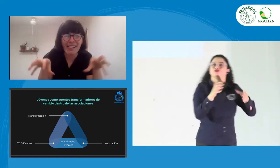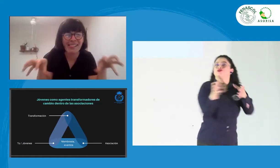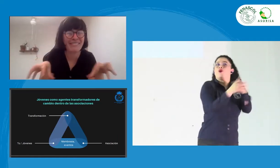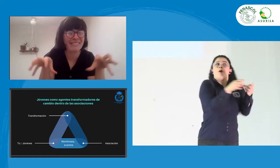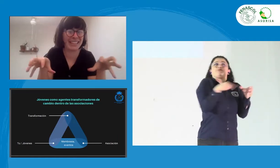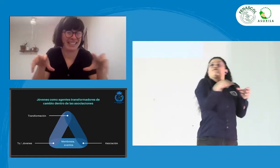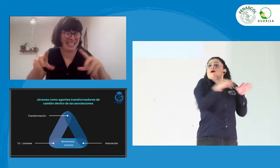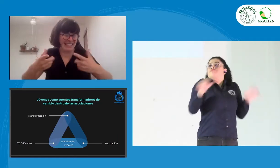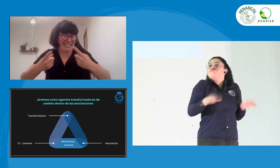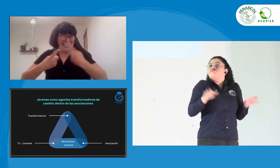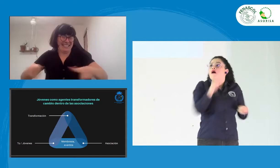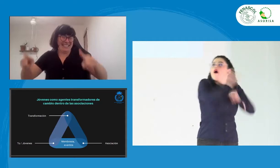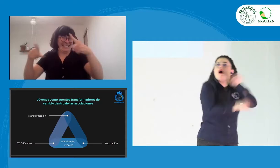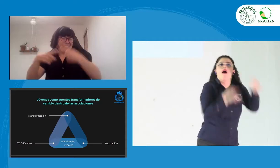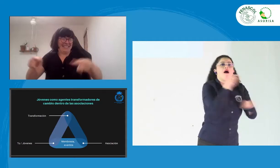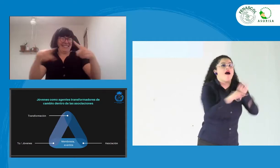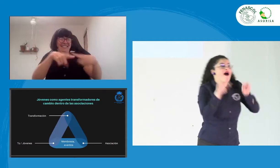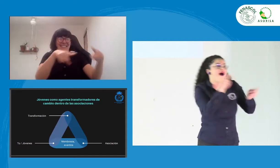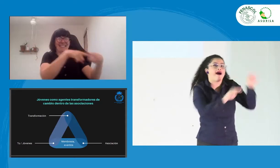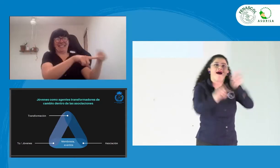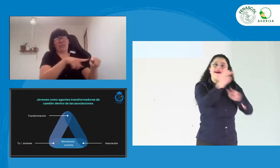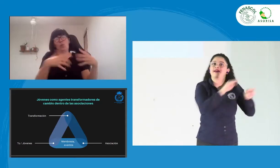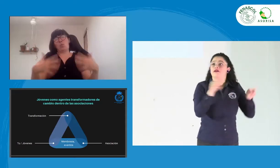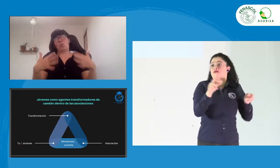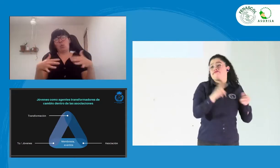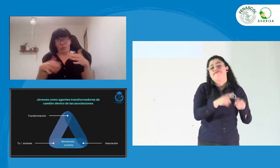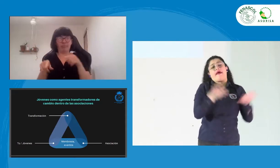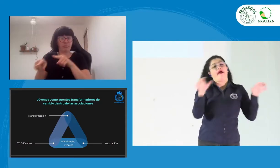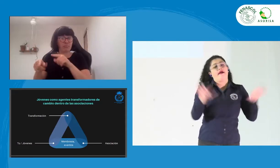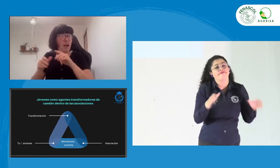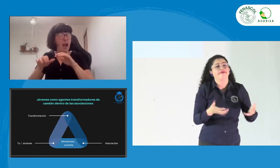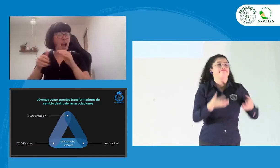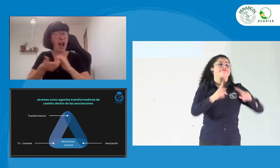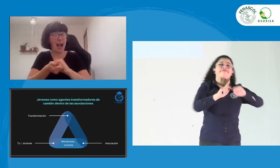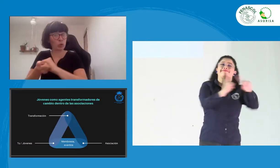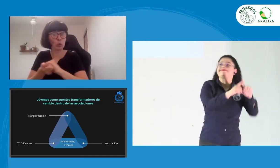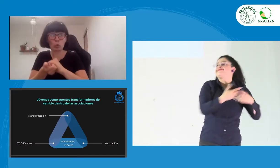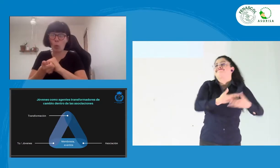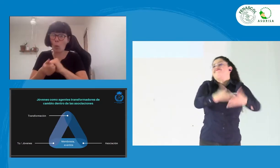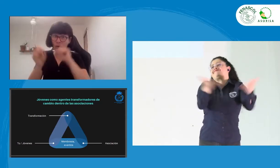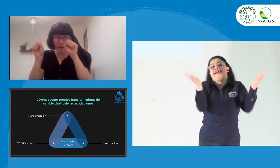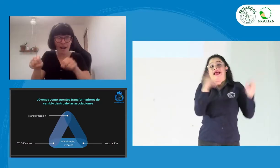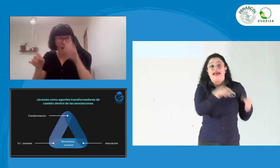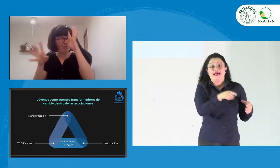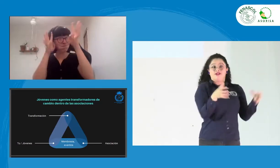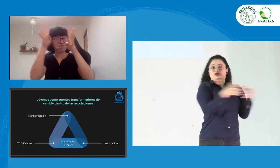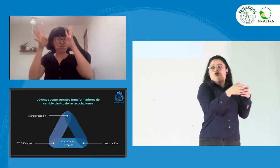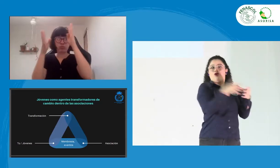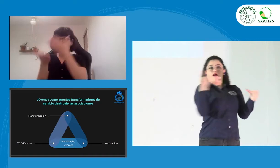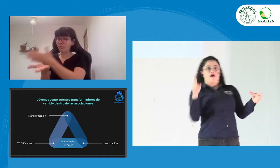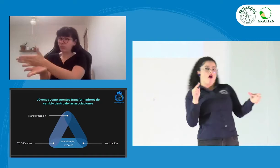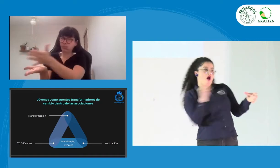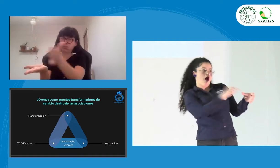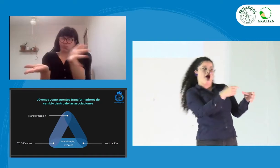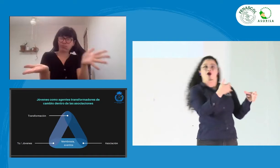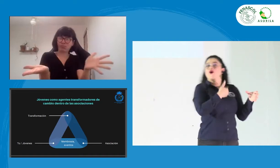para que la comunidad pueda estar. Actividades de diverso tipo y que los jóvenes puedan estar en las asociaciones.